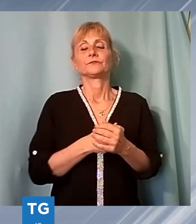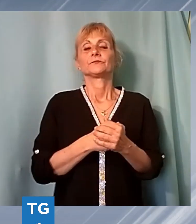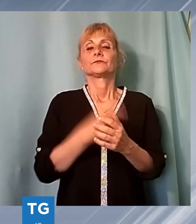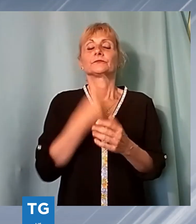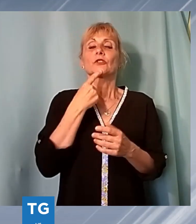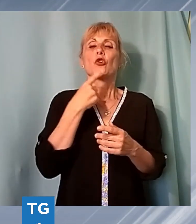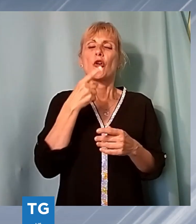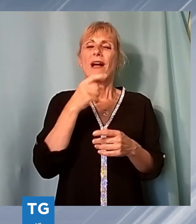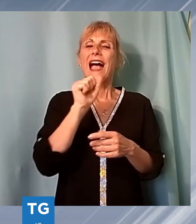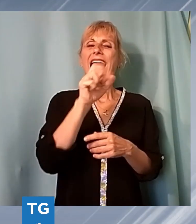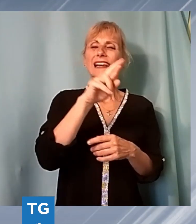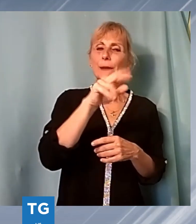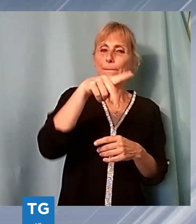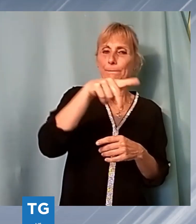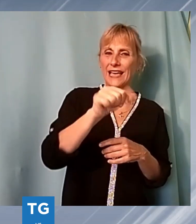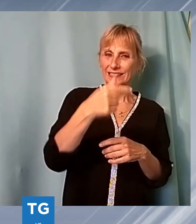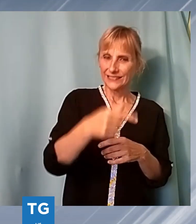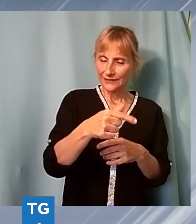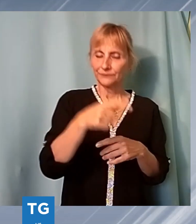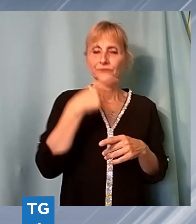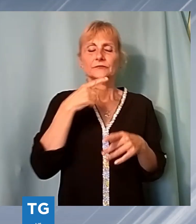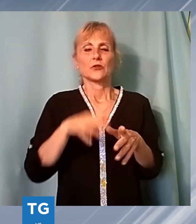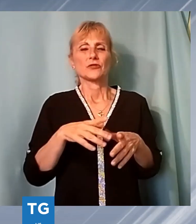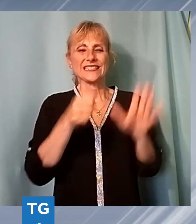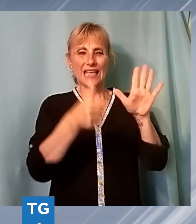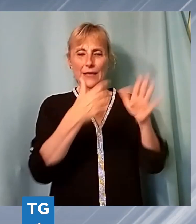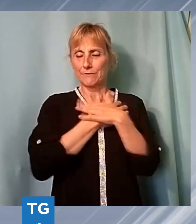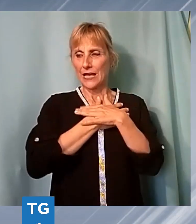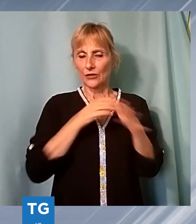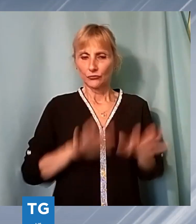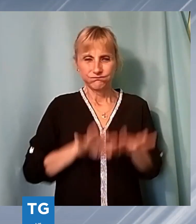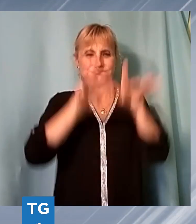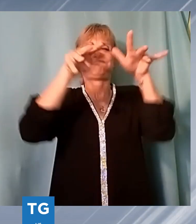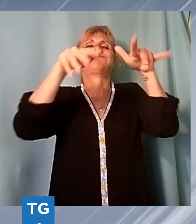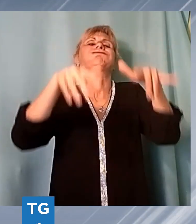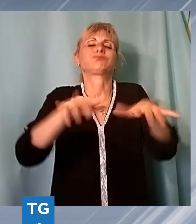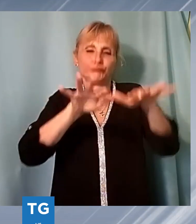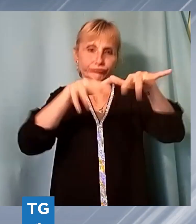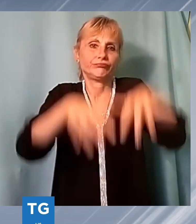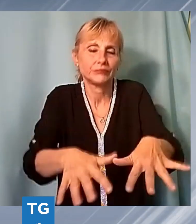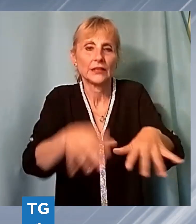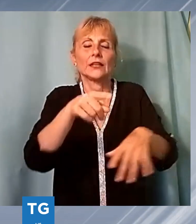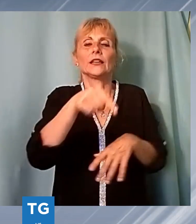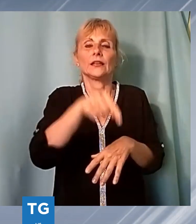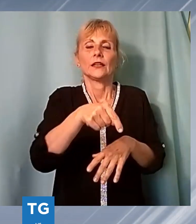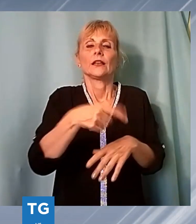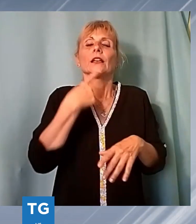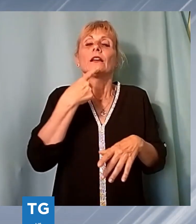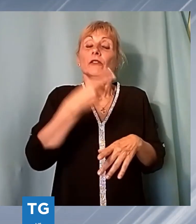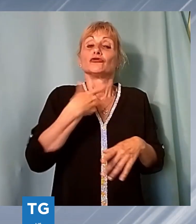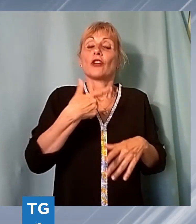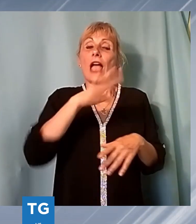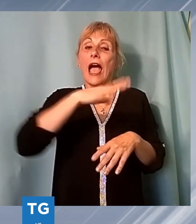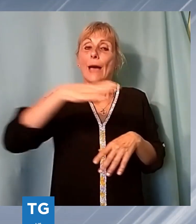nel percolato uscito il 6 maggio a seguito di uno smottamento. Sono stati presentati dal personale dell